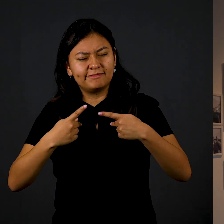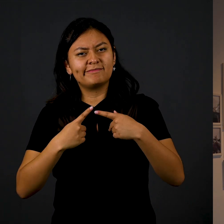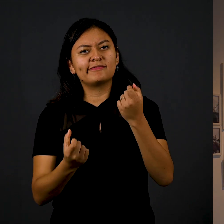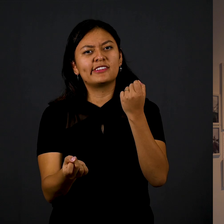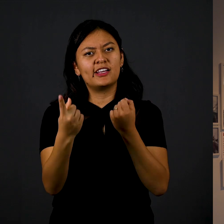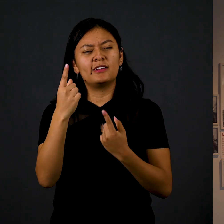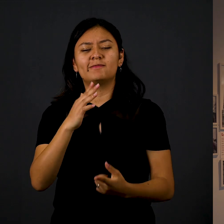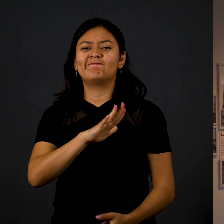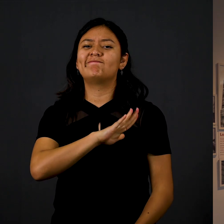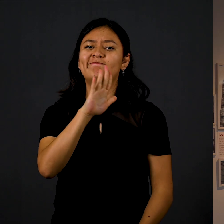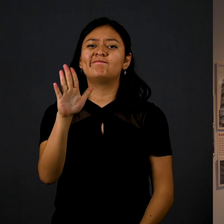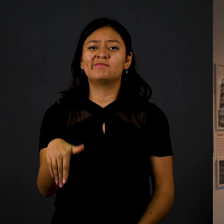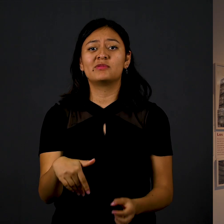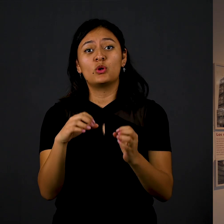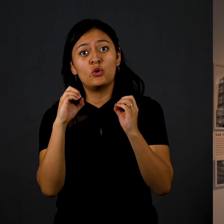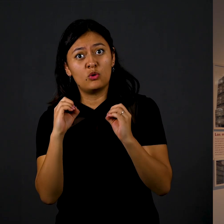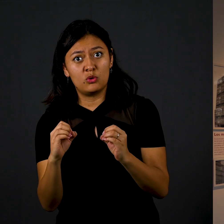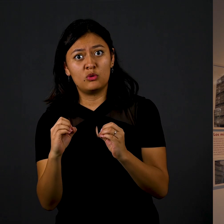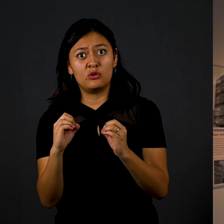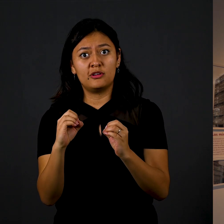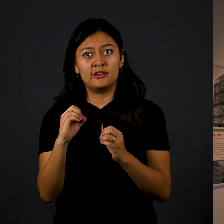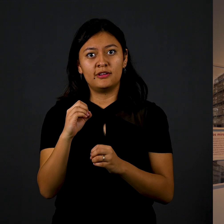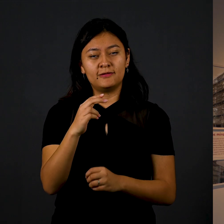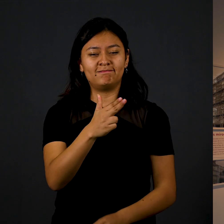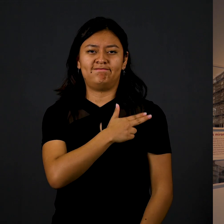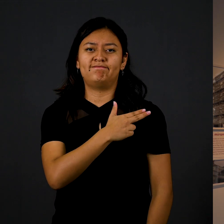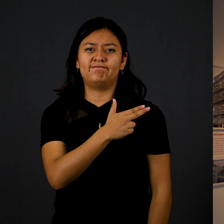salir a protestar sin que la policía los reprimiera.